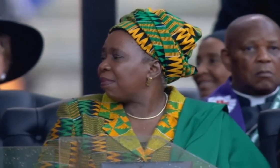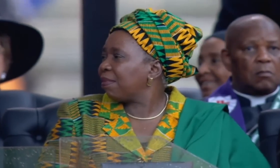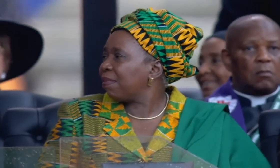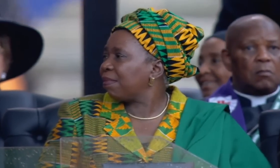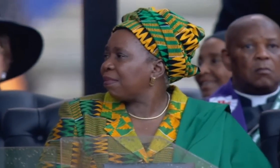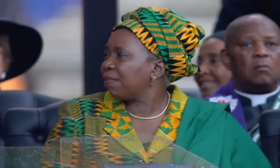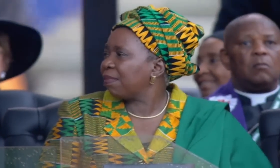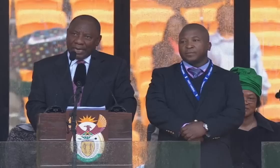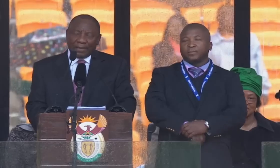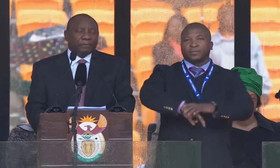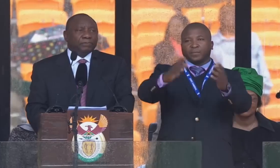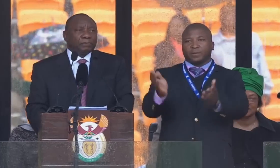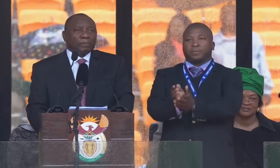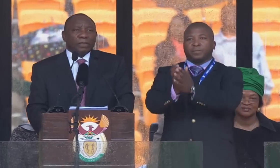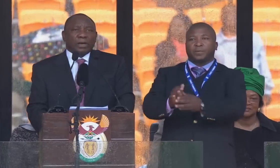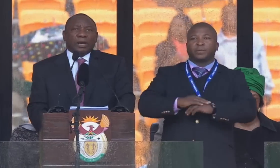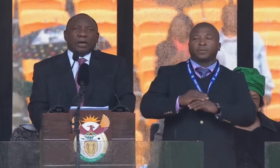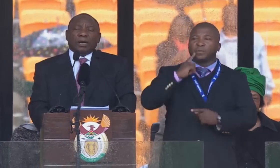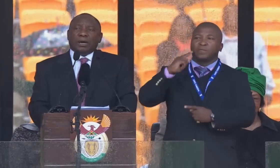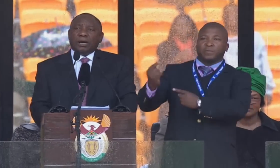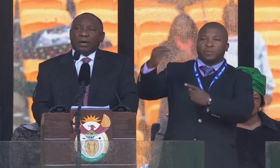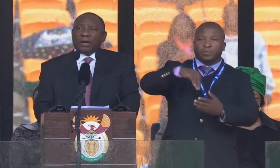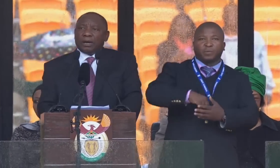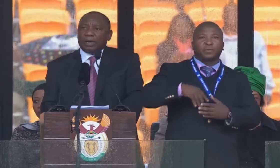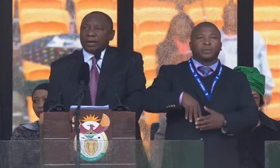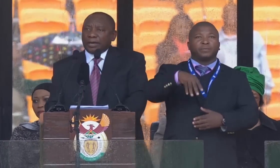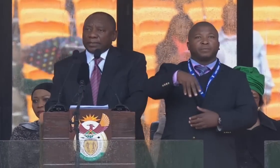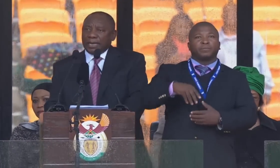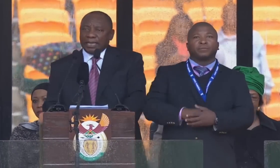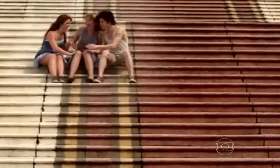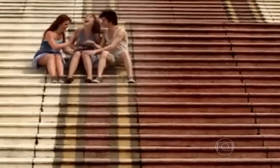Que começou, começou, começou